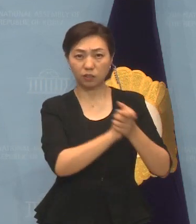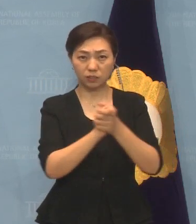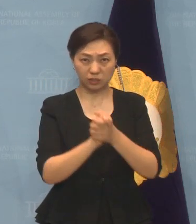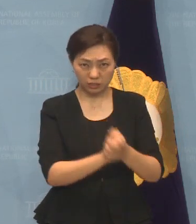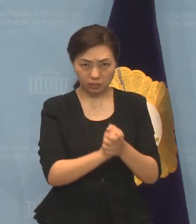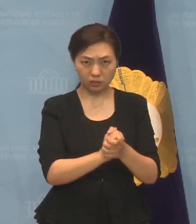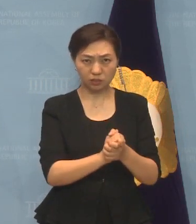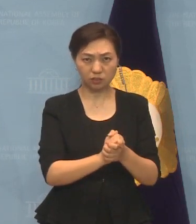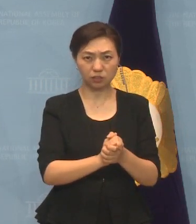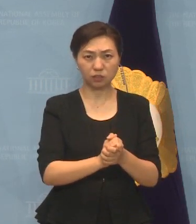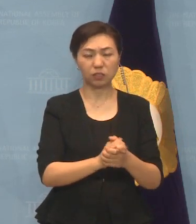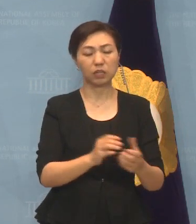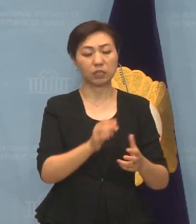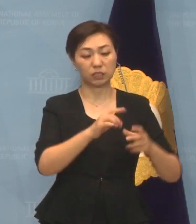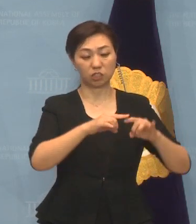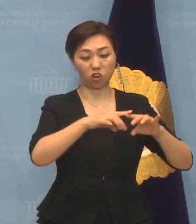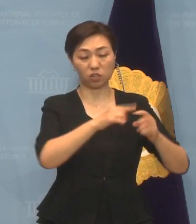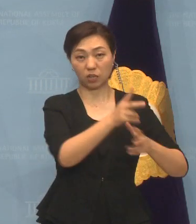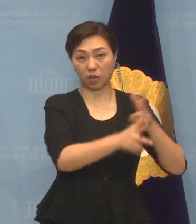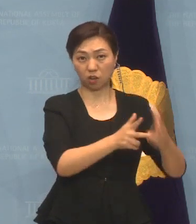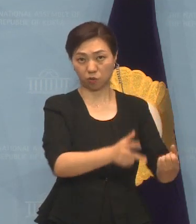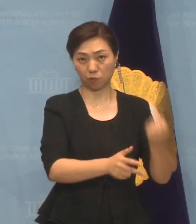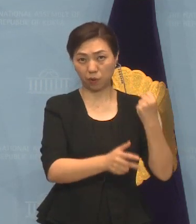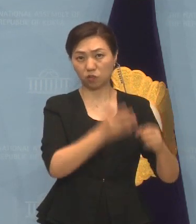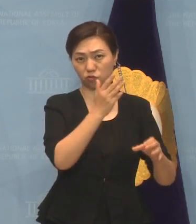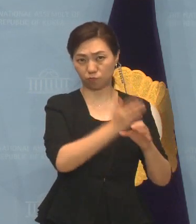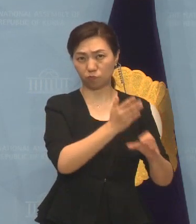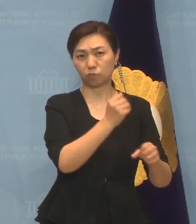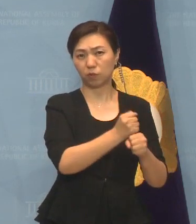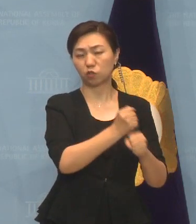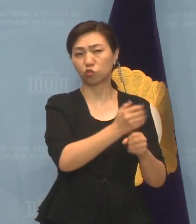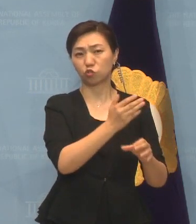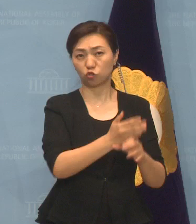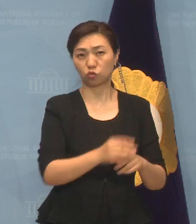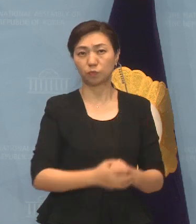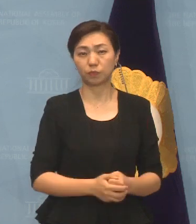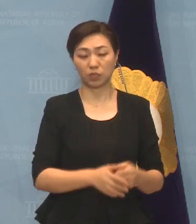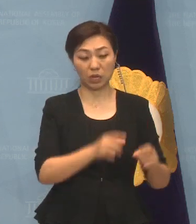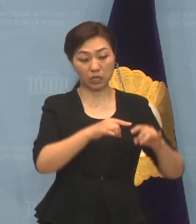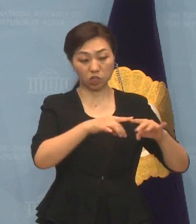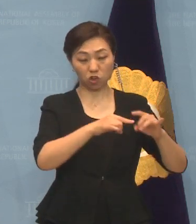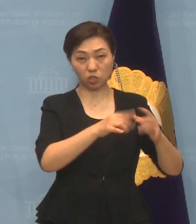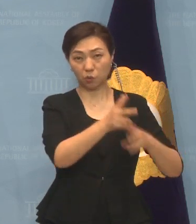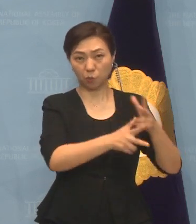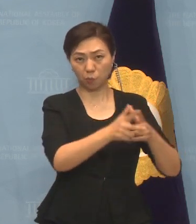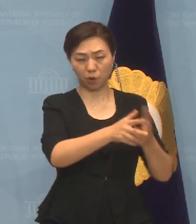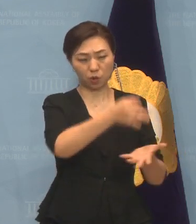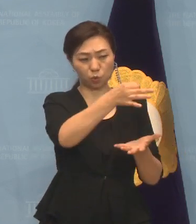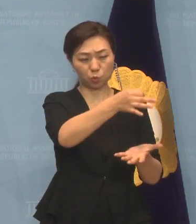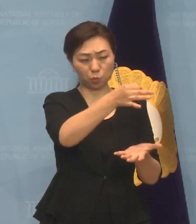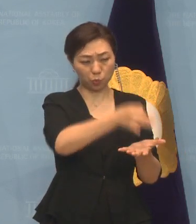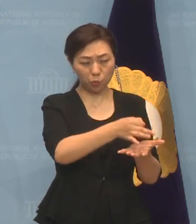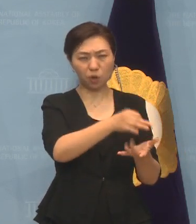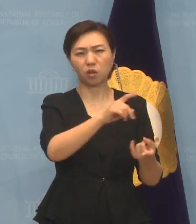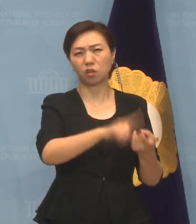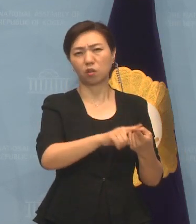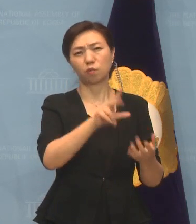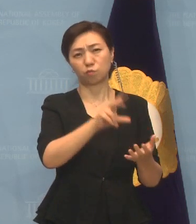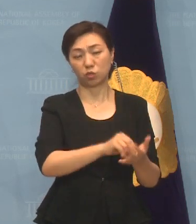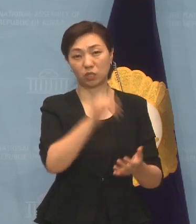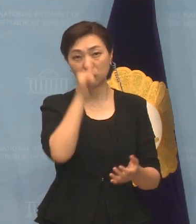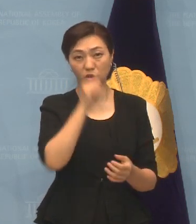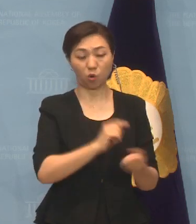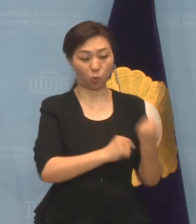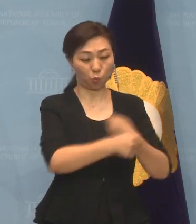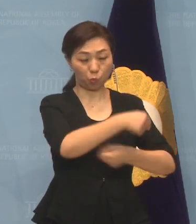두 번째는 에너지 단가에 대한 주장 역시 단편적인 주장입니다. 원자력 발전에 필요한 모든 즉